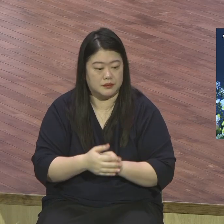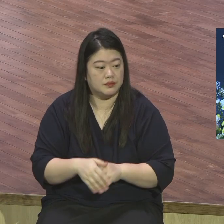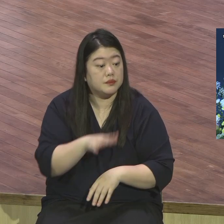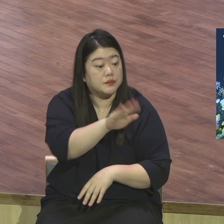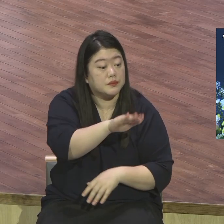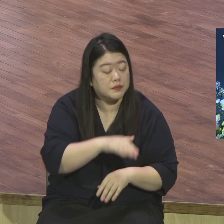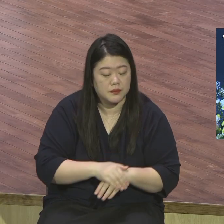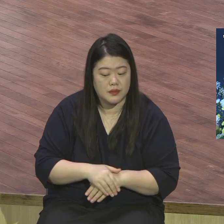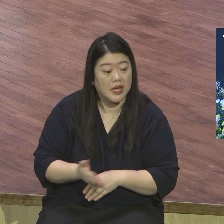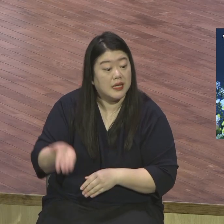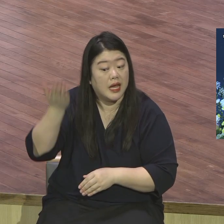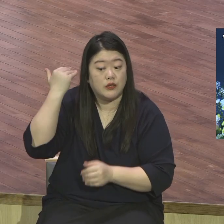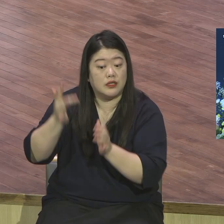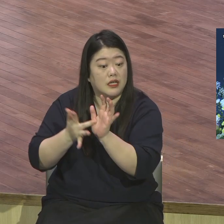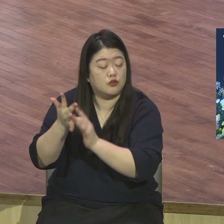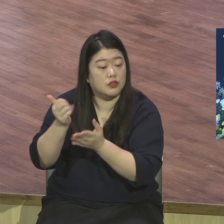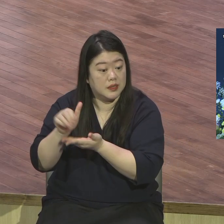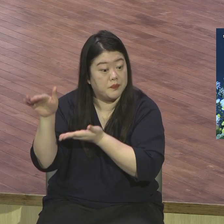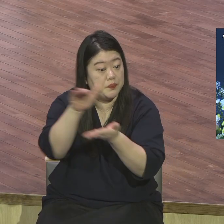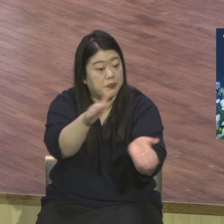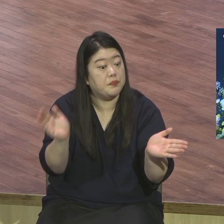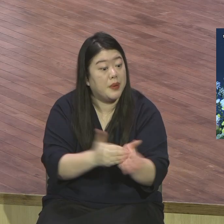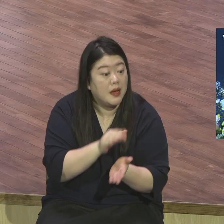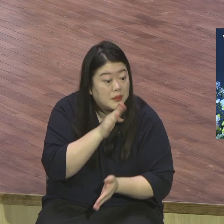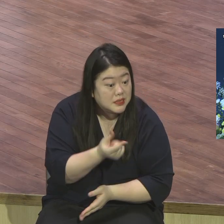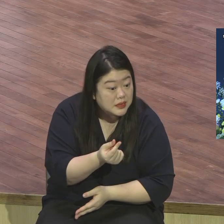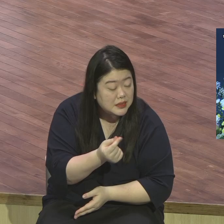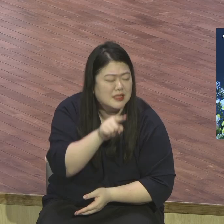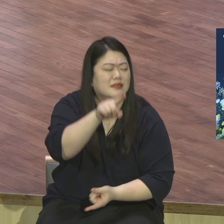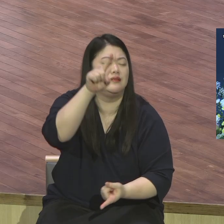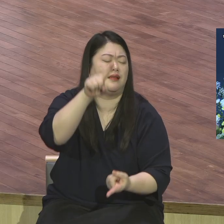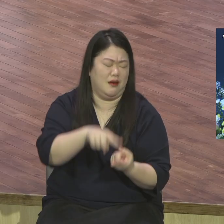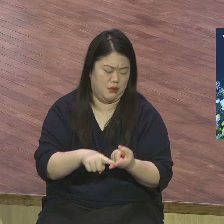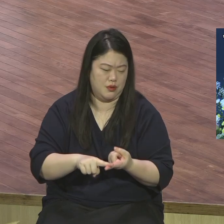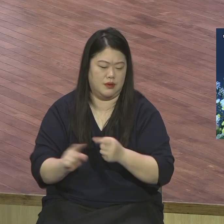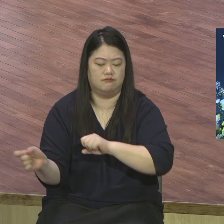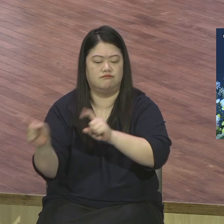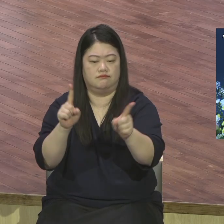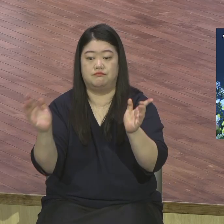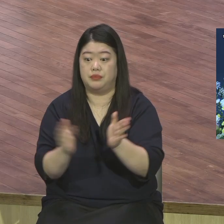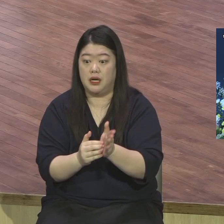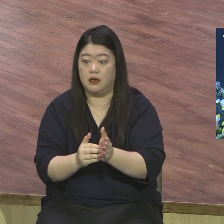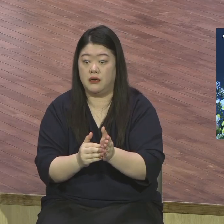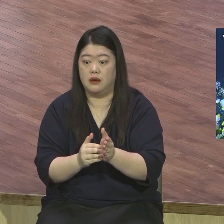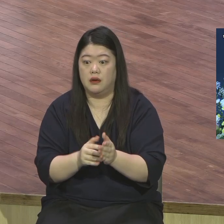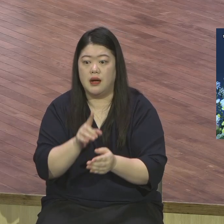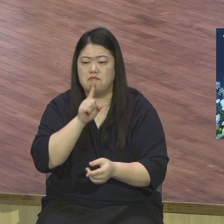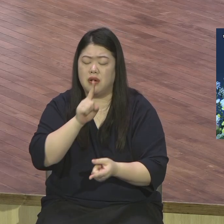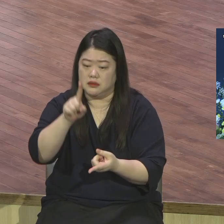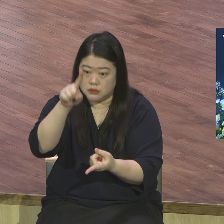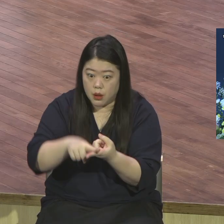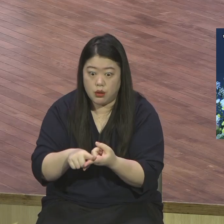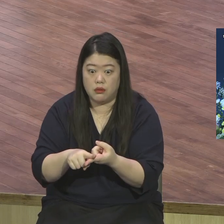살아나셨느니라 예수님의 부활이 우연이 된 것이 아니고